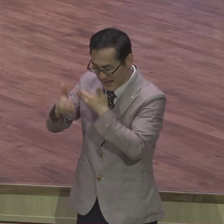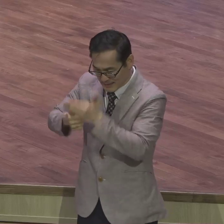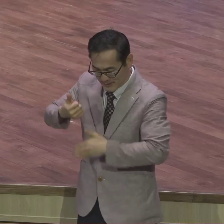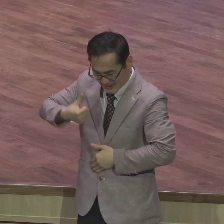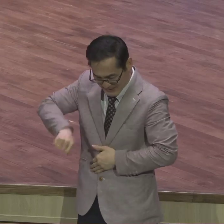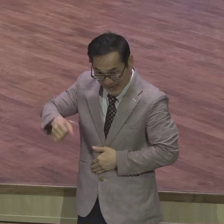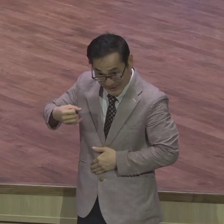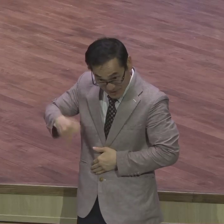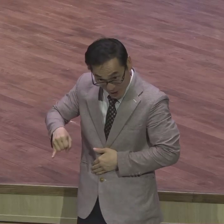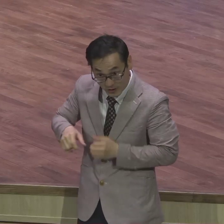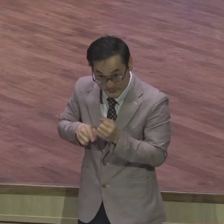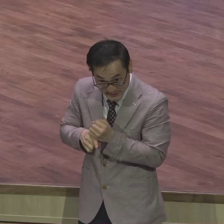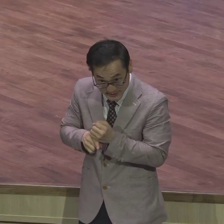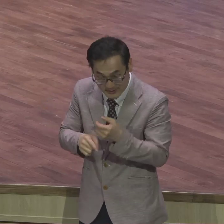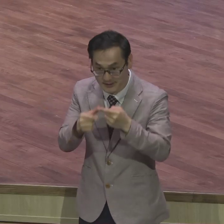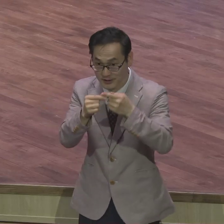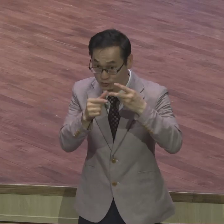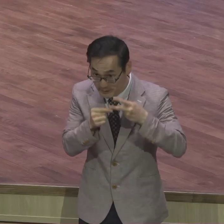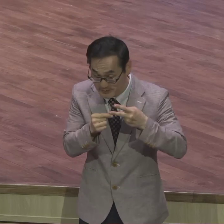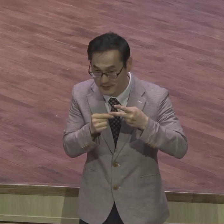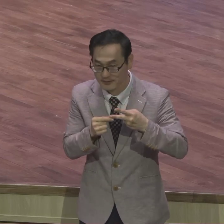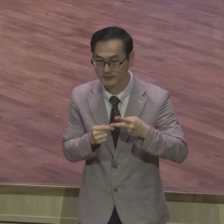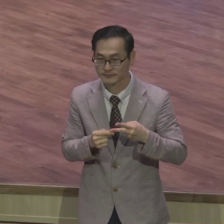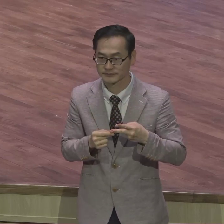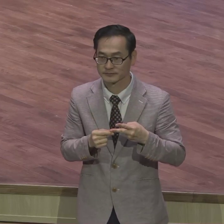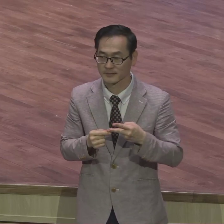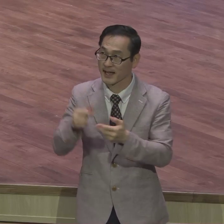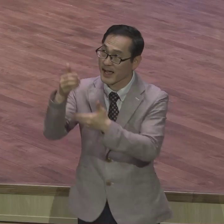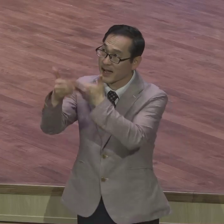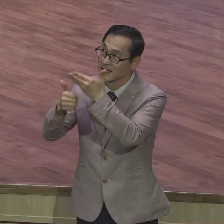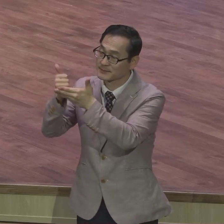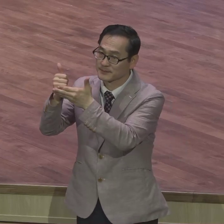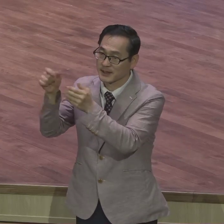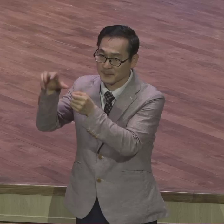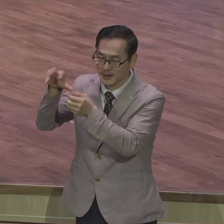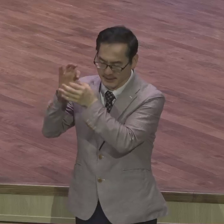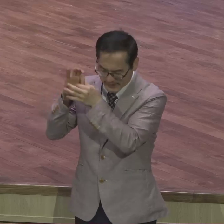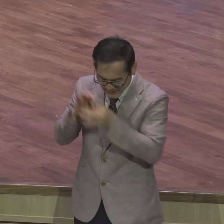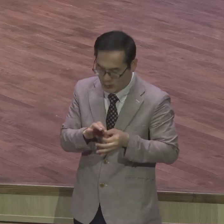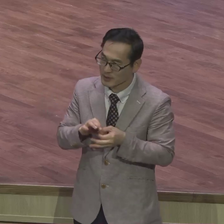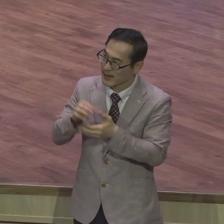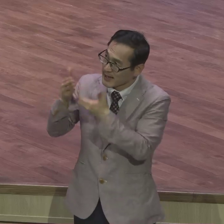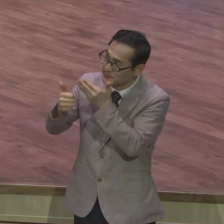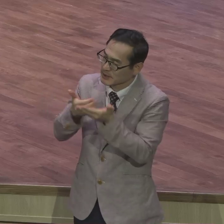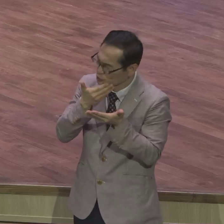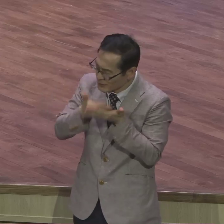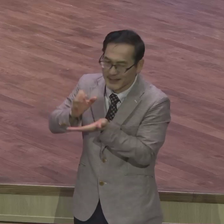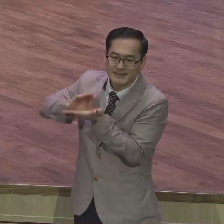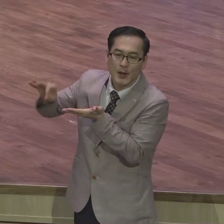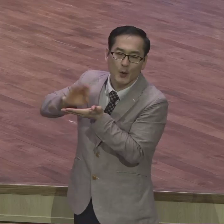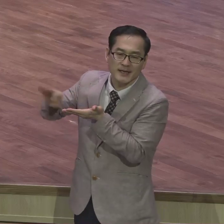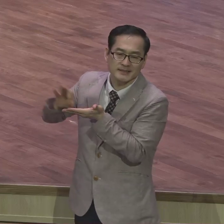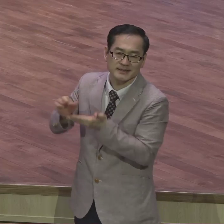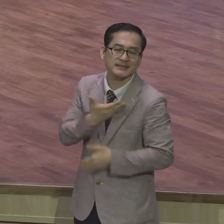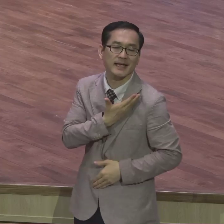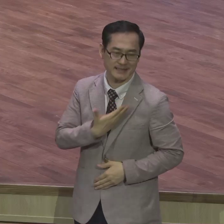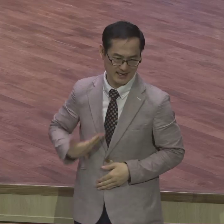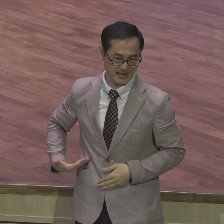두 번째는 계속해서 하나님 앞에 쓰임받는 제자 그런 뜻이에요 여러분 하나님의 자념과 동시에